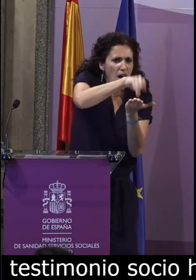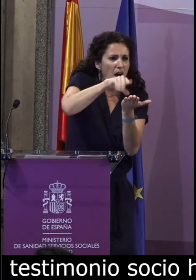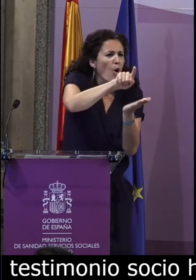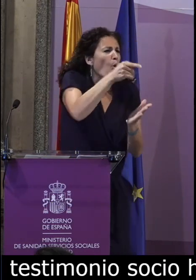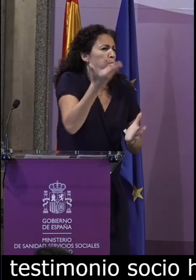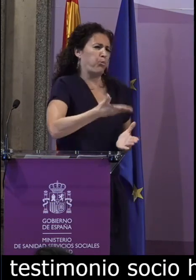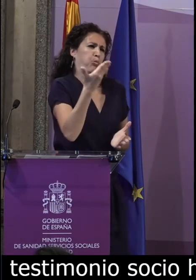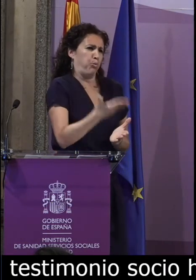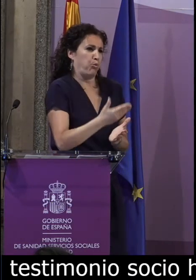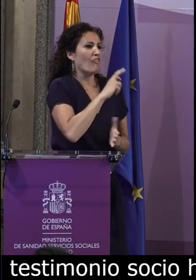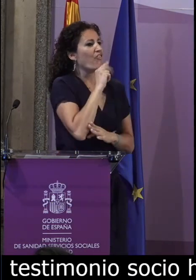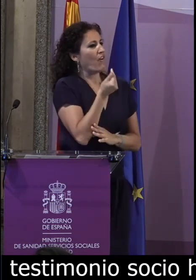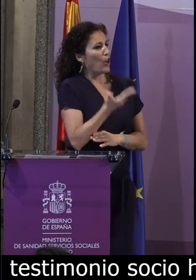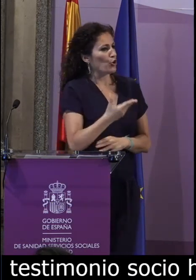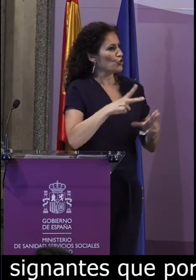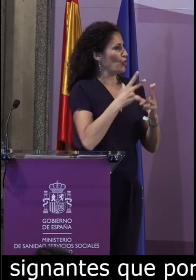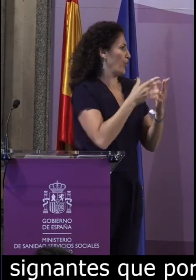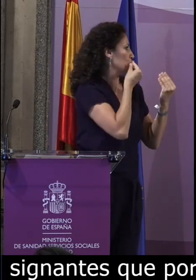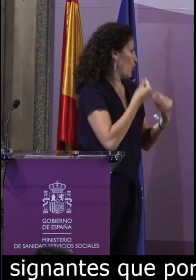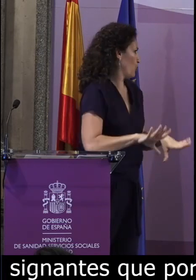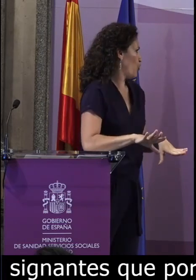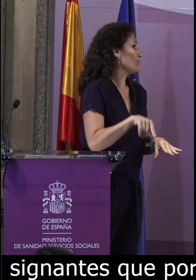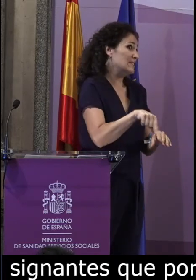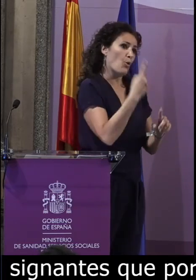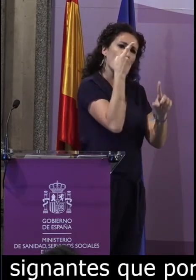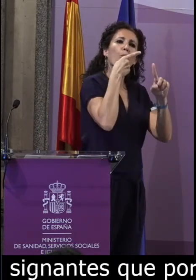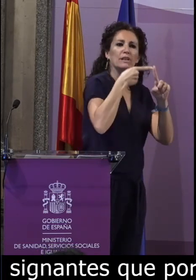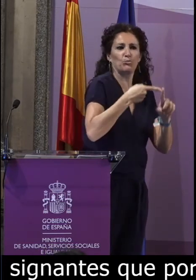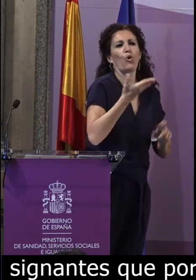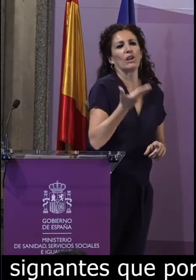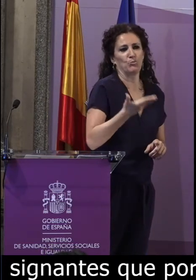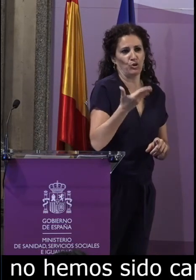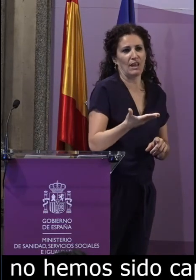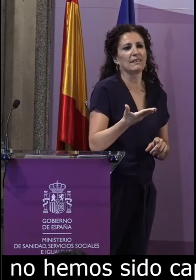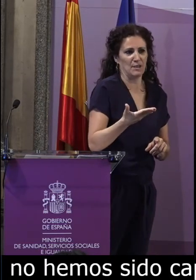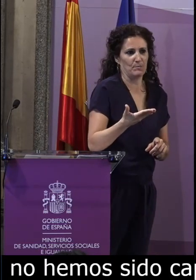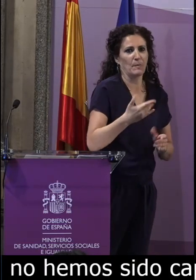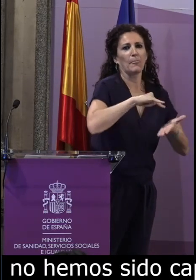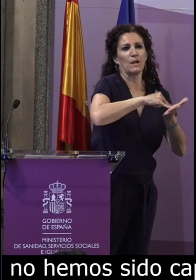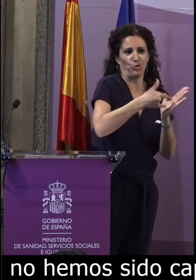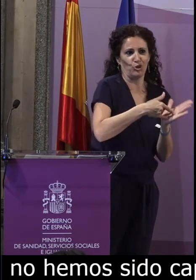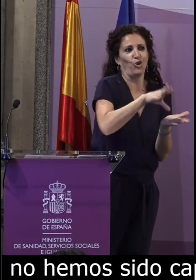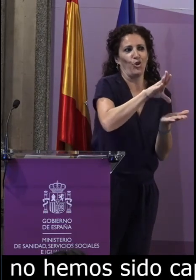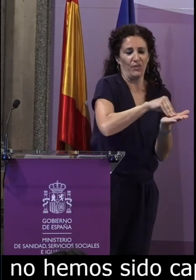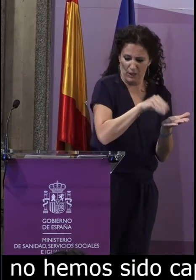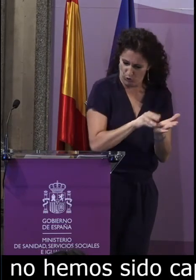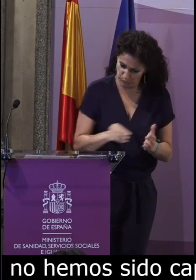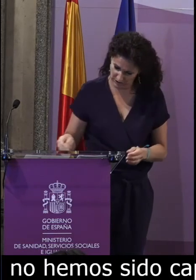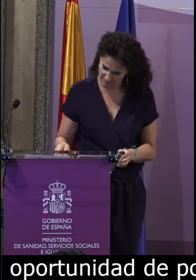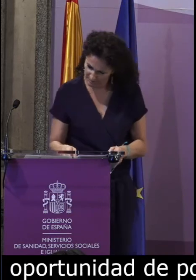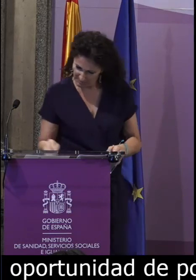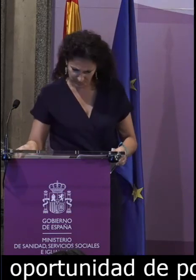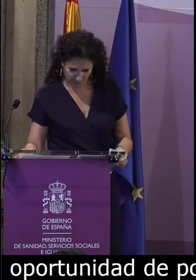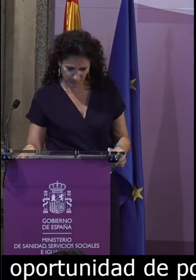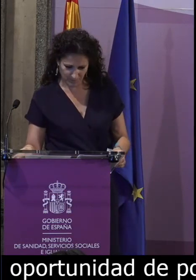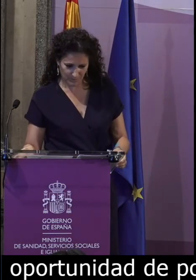hemos sido capaces, no hemos tenido la oportunidad de poder guardar esos testimonios que tanto valor tienen a